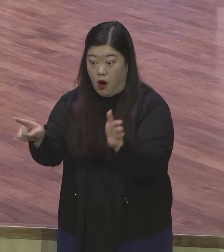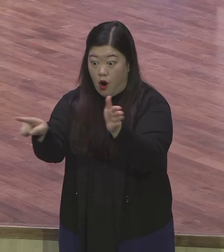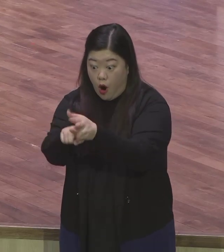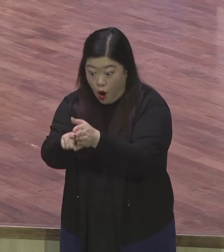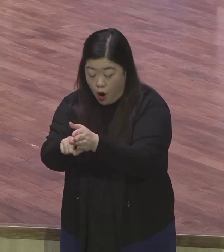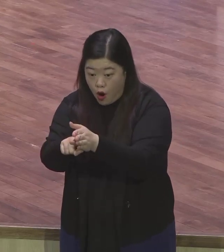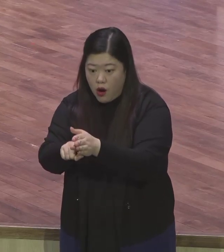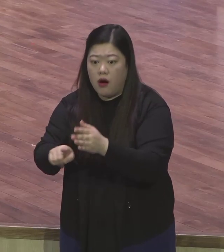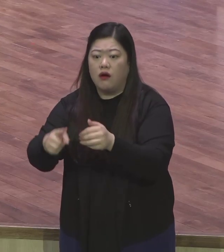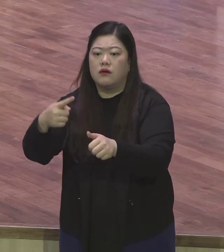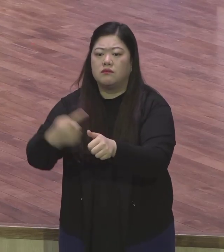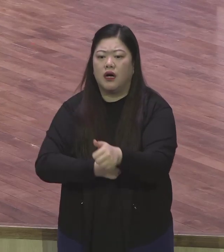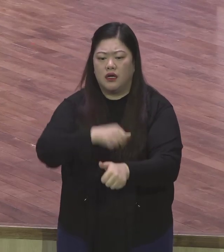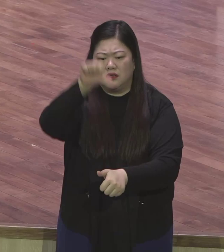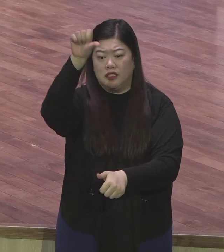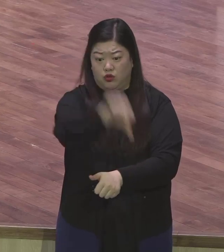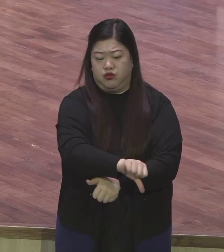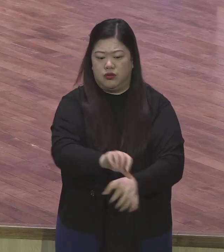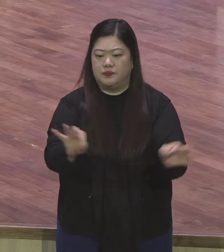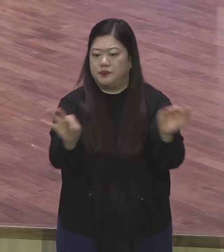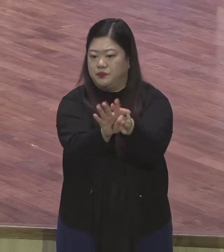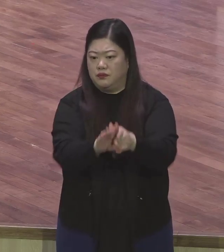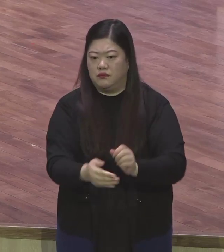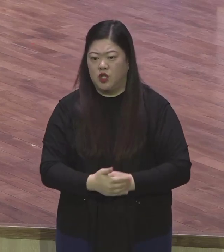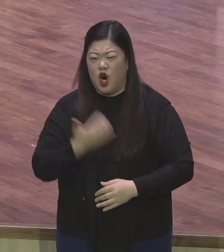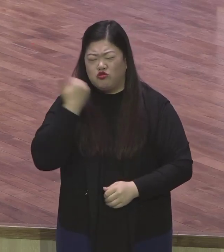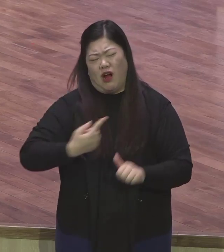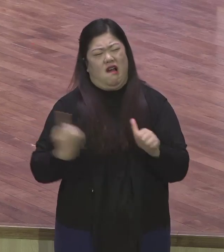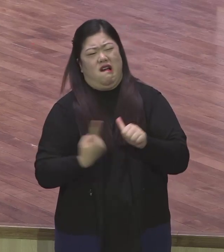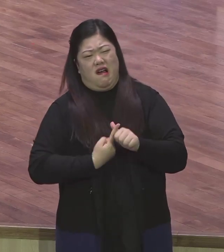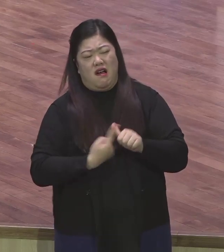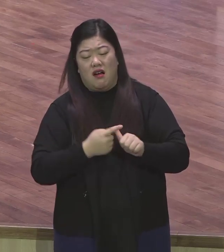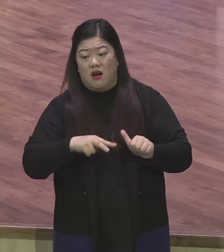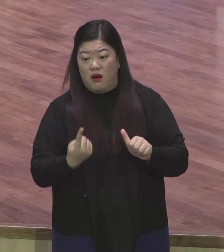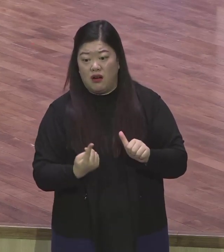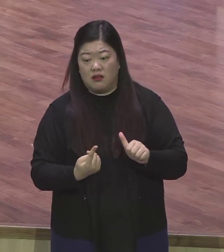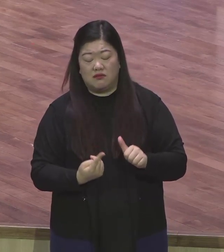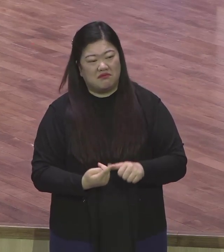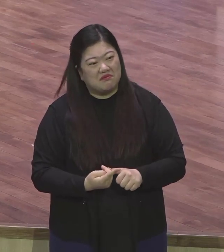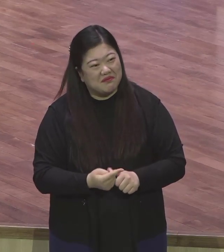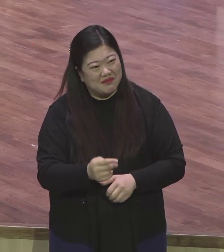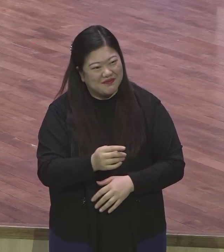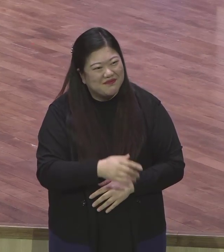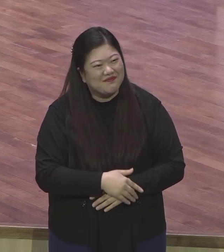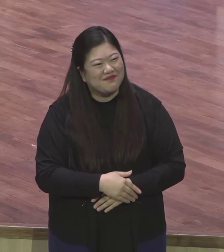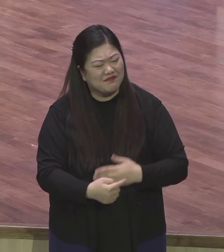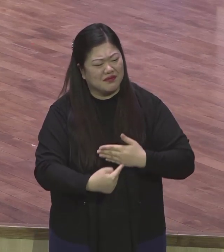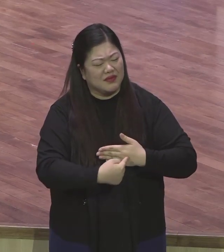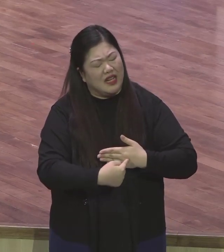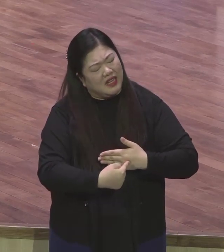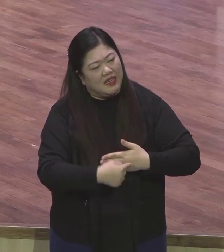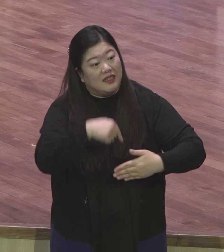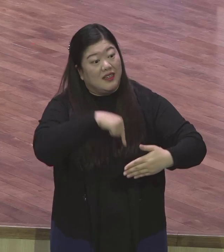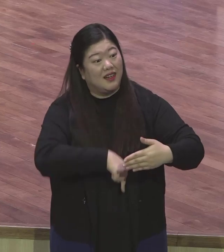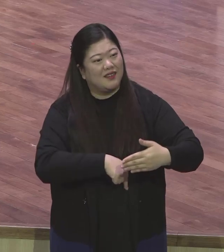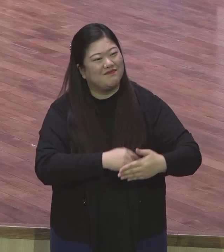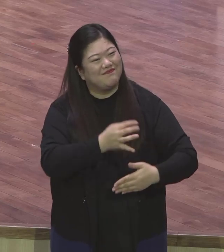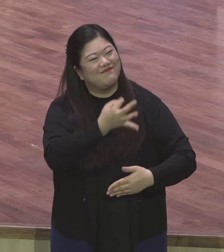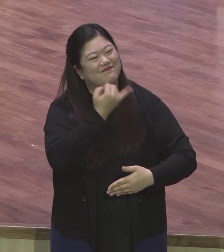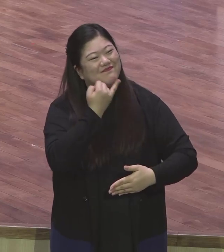누가 저주해도 상관없어요. 어떤 누가 욕을 해도 상관없어요. 예수 믿는 사람은 모든